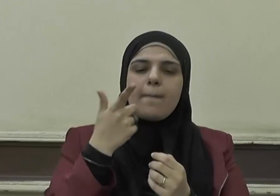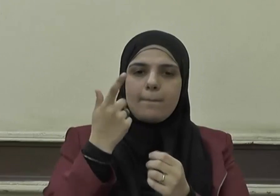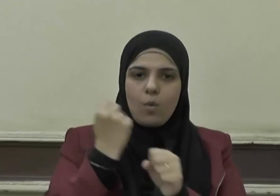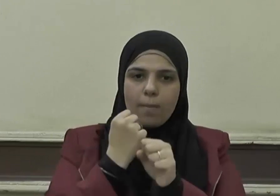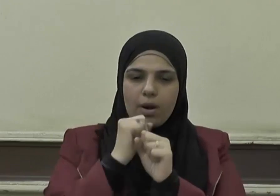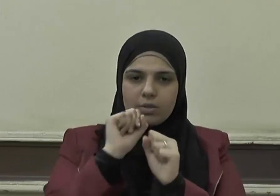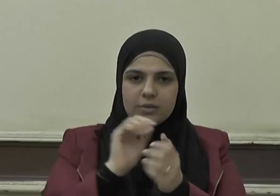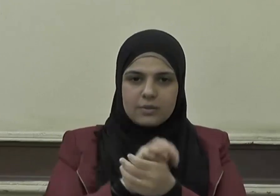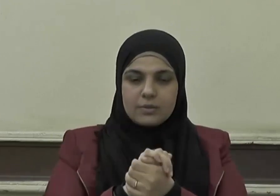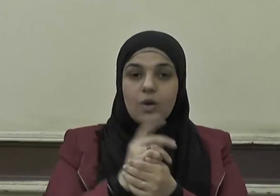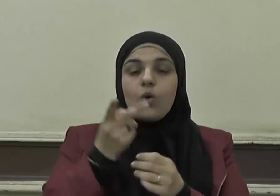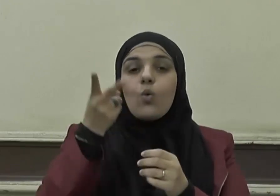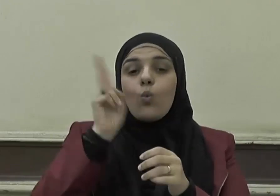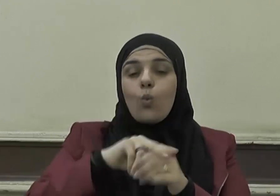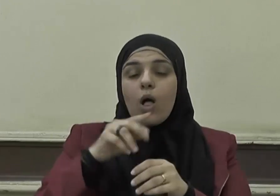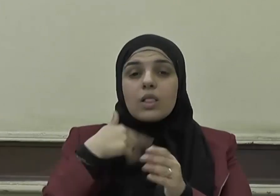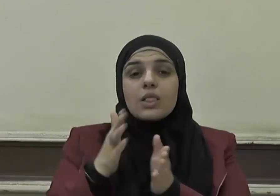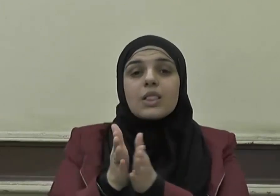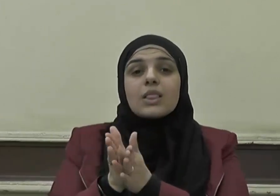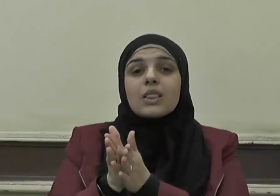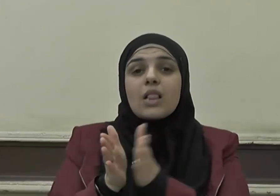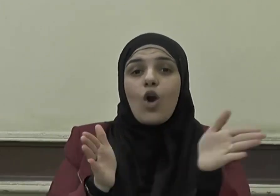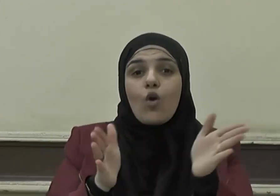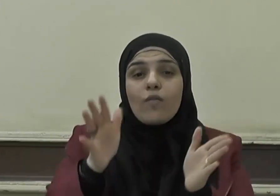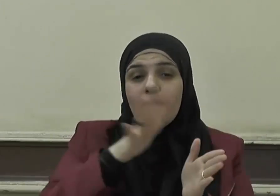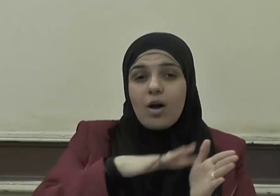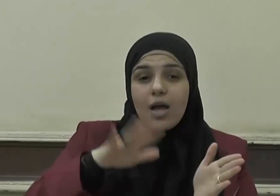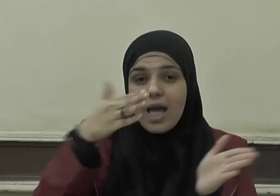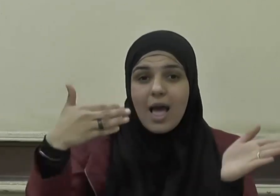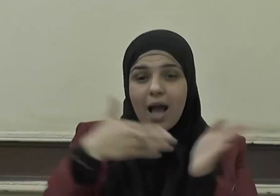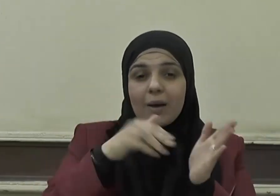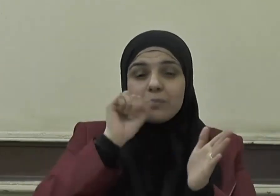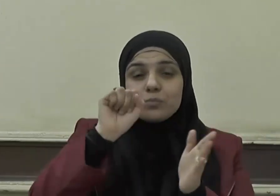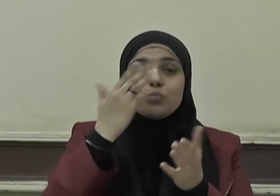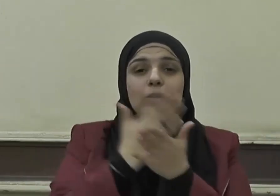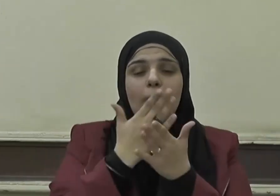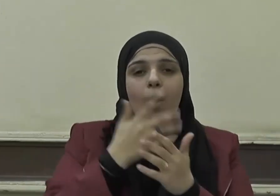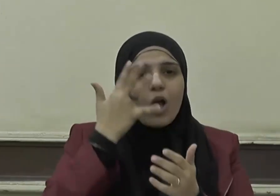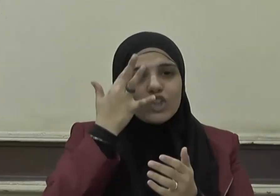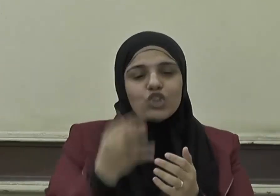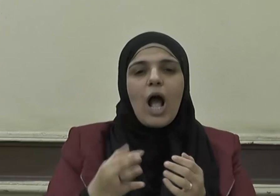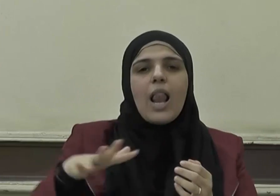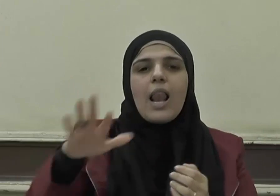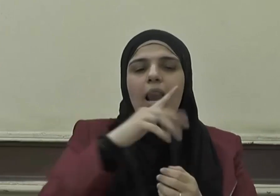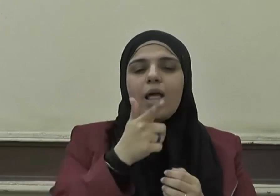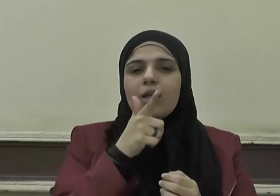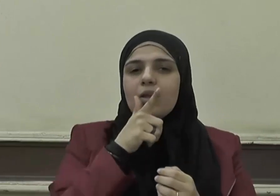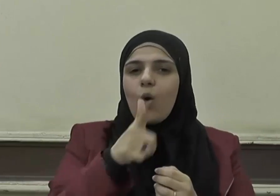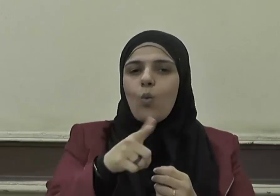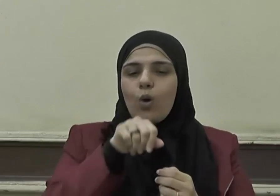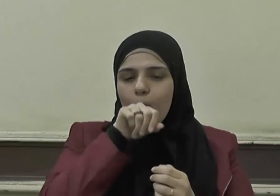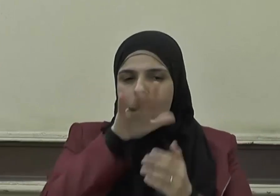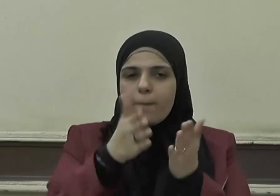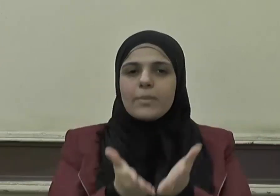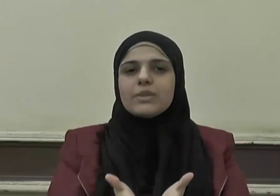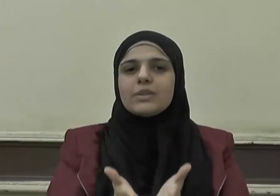وتطرف آخر ينكرها بالكلية حيث يقول صلى الله عليه